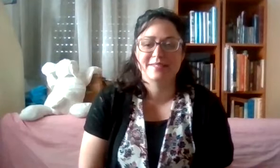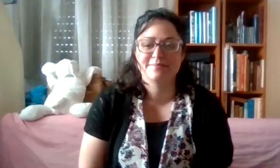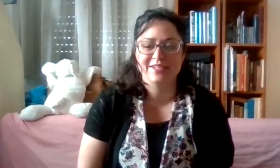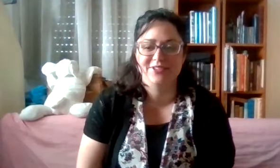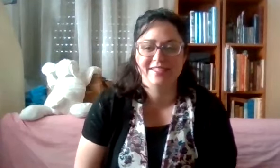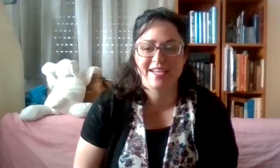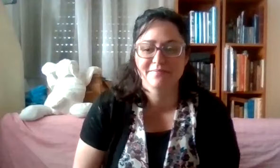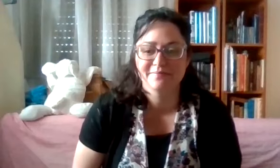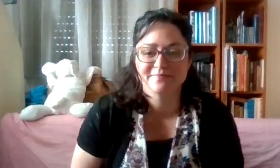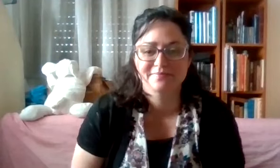אשמח לראות אתכם.